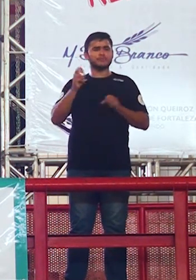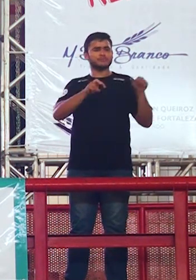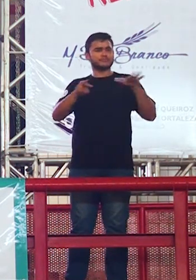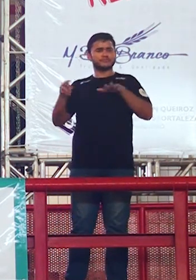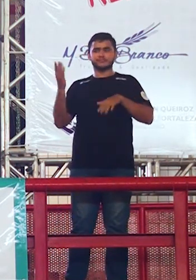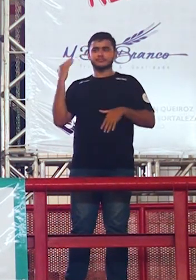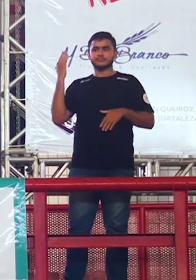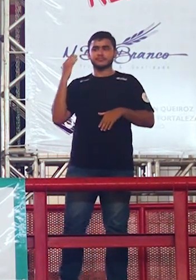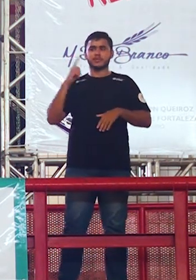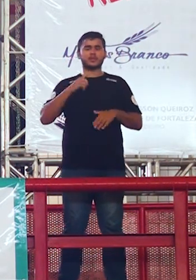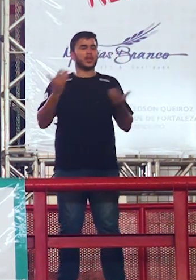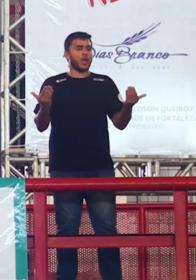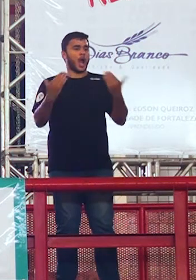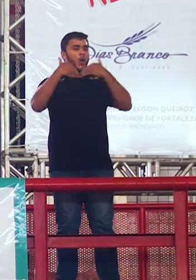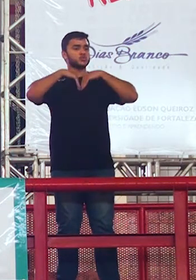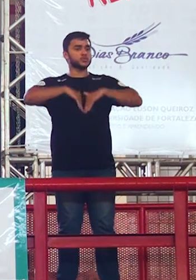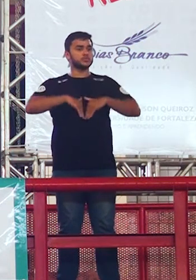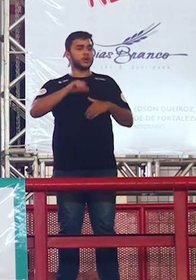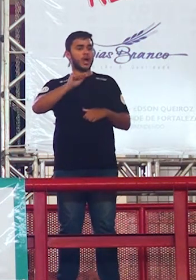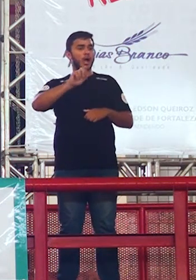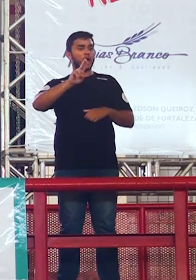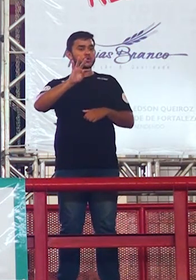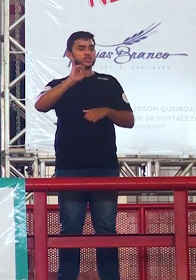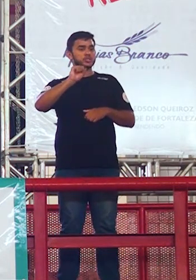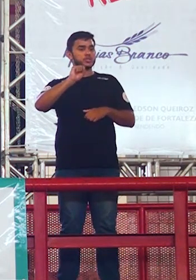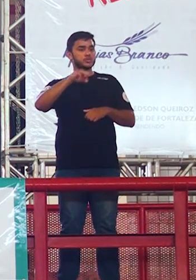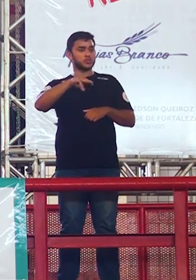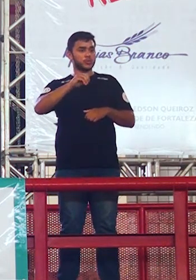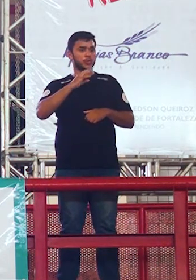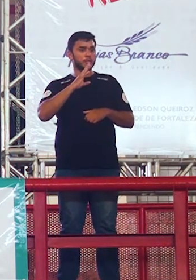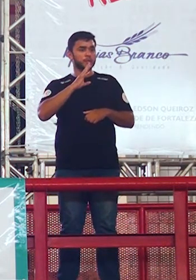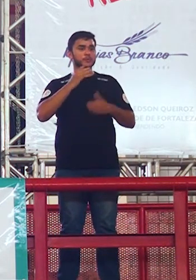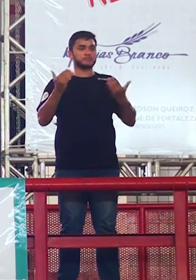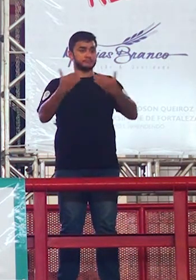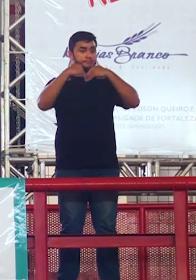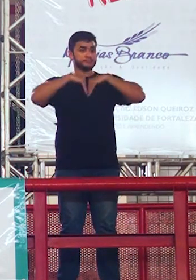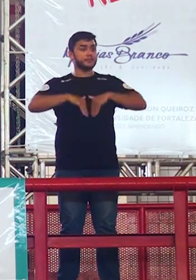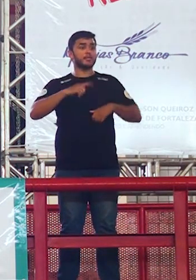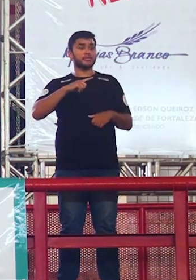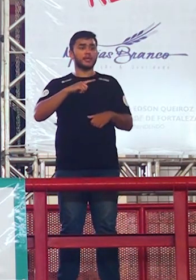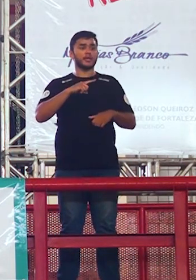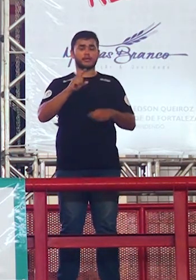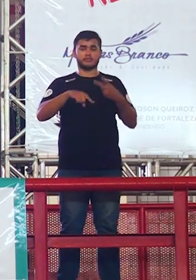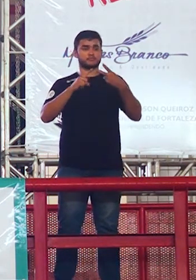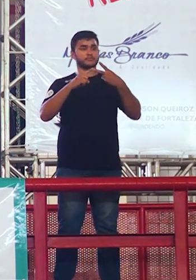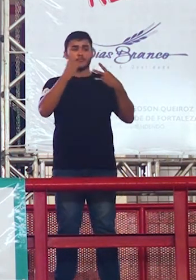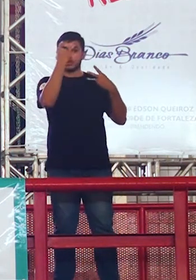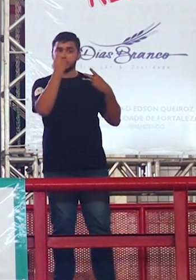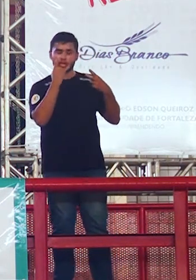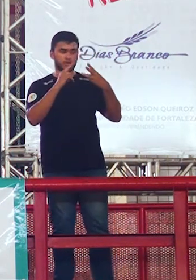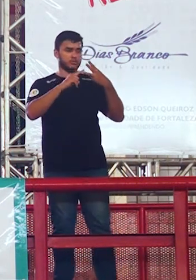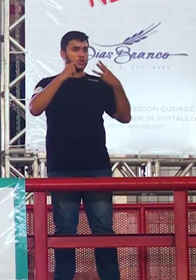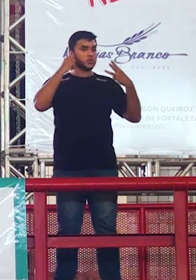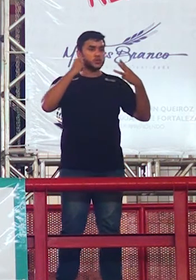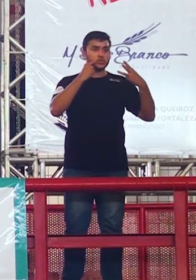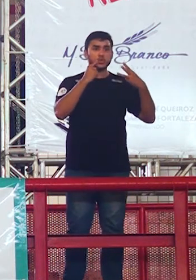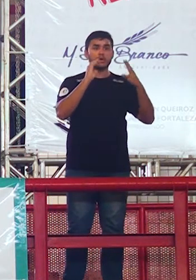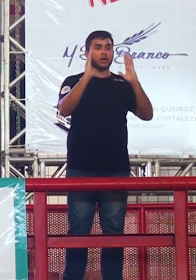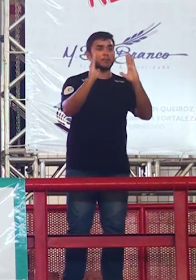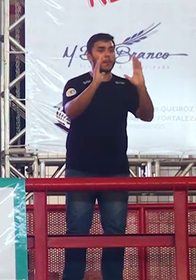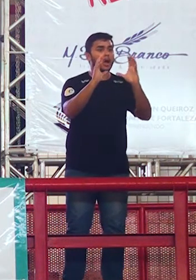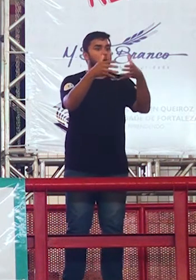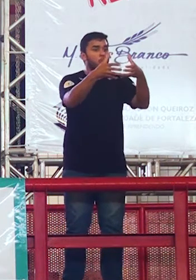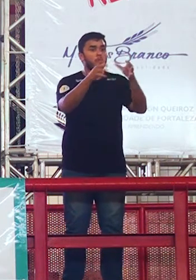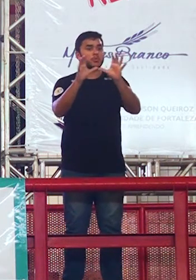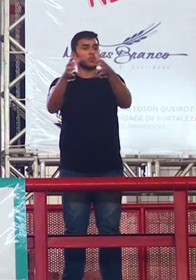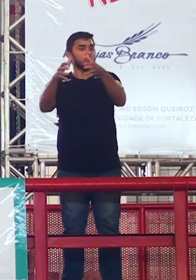autismo é uma deficiência cadeirante é outra cego é outra o aluno falou de modo geral e a